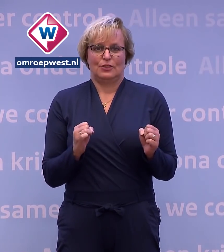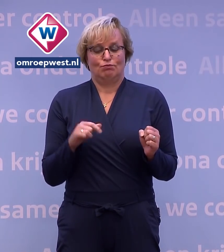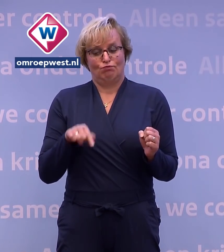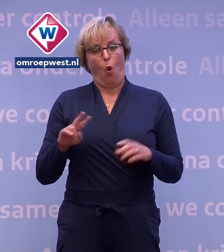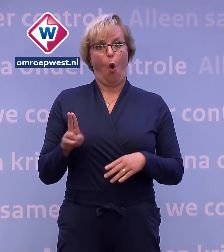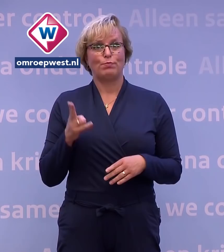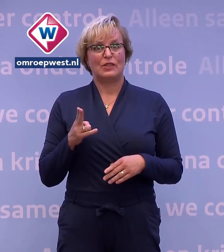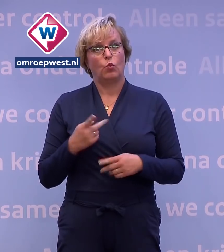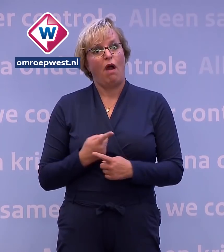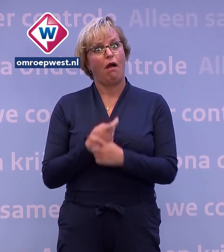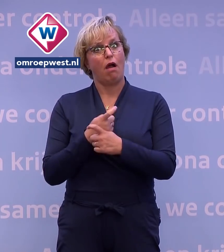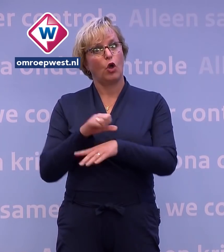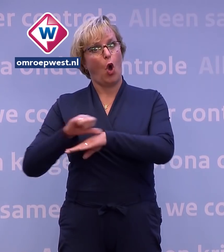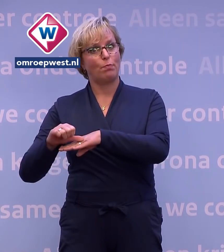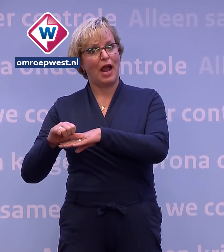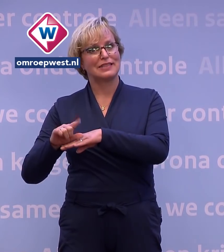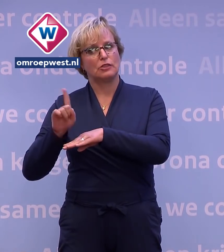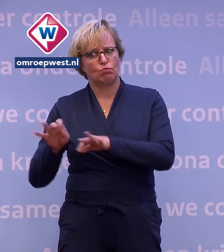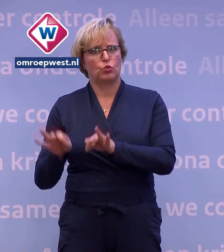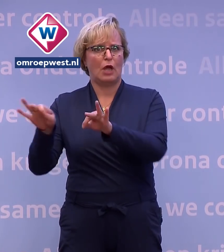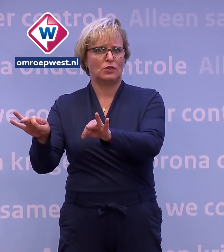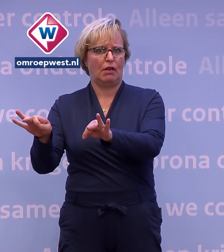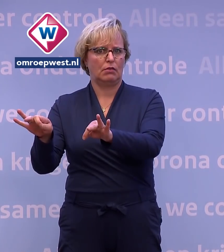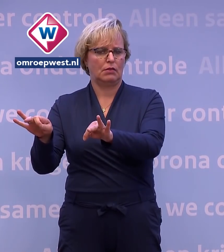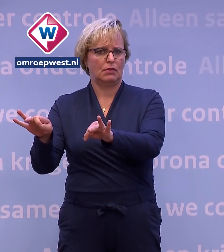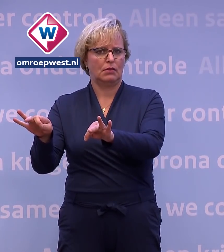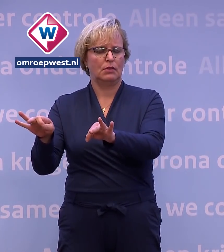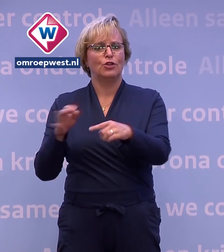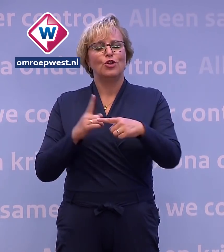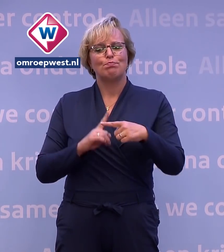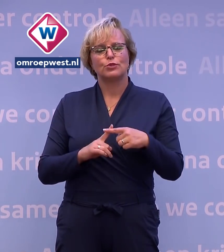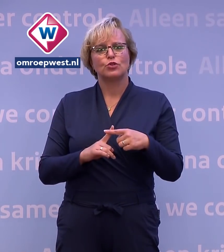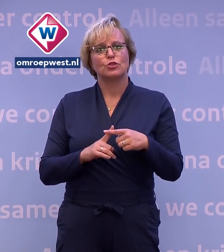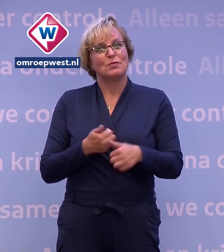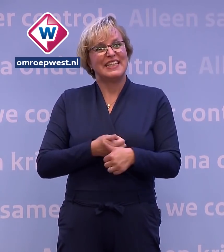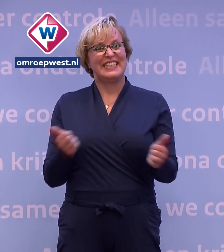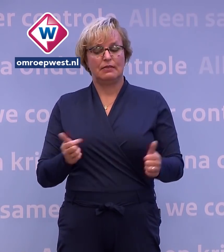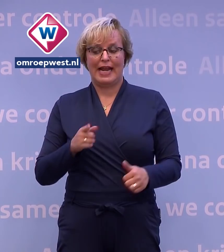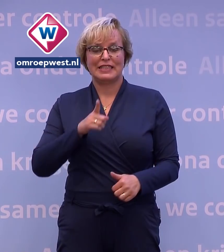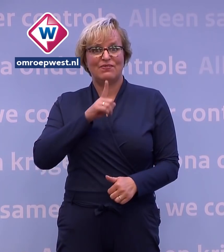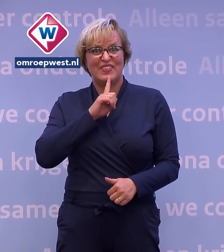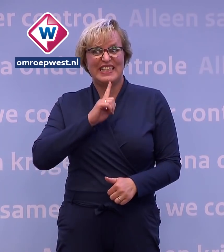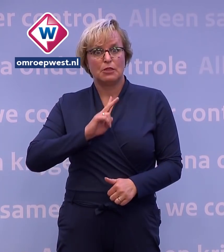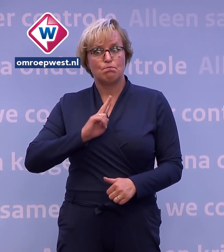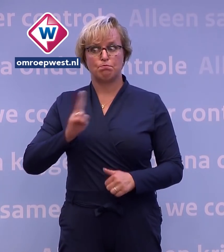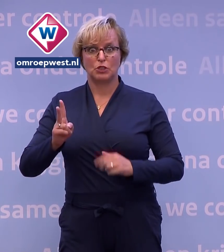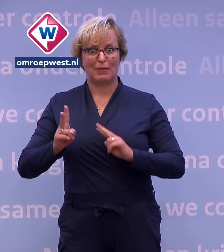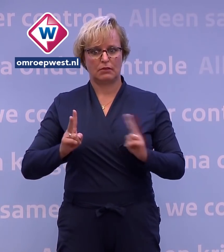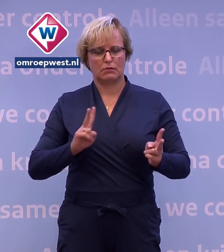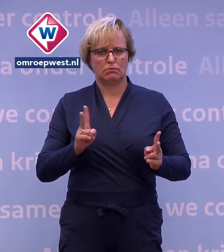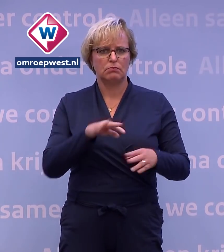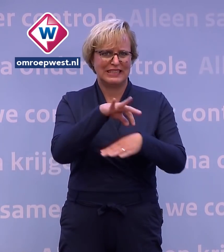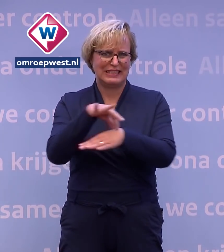opnieuw kankeroperaties uitgesteld moeten worden. En omdat iedereen die besmet raakt behoorlijk ziek kan worden.